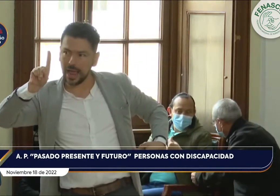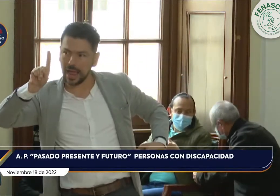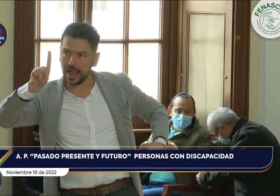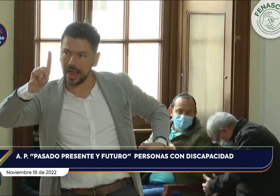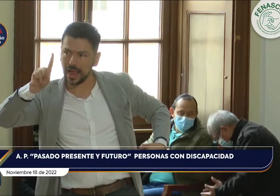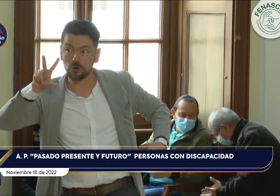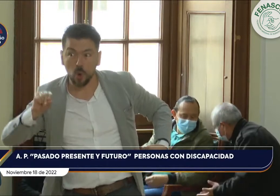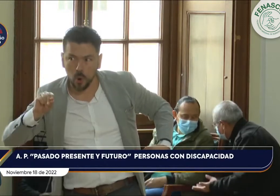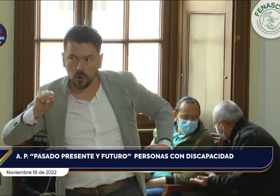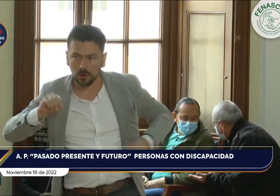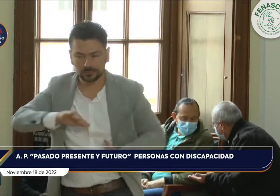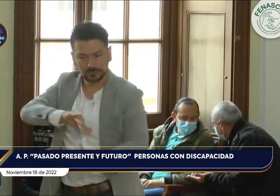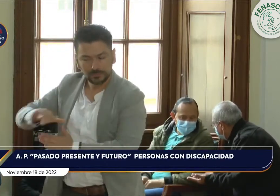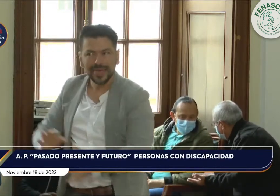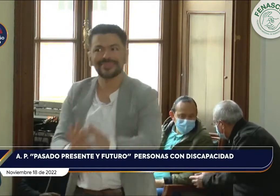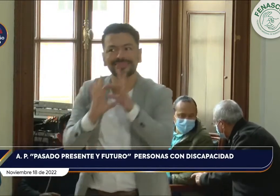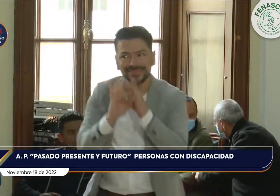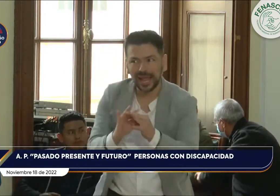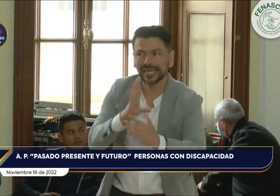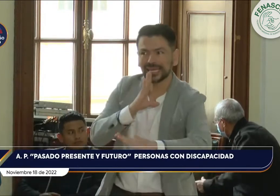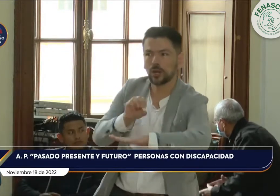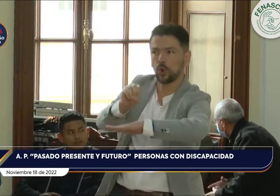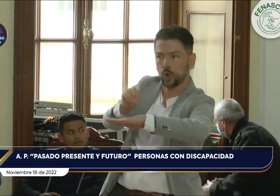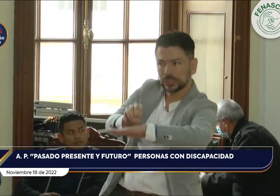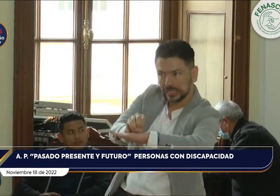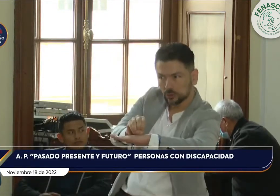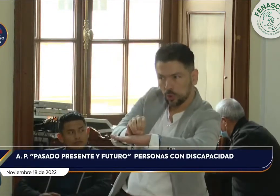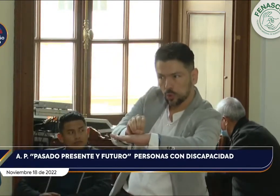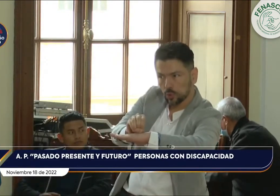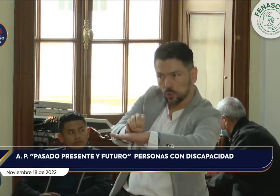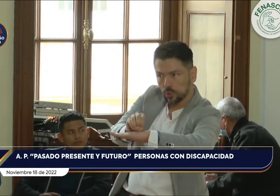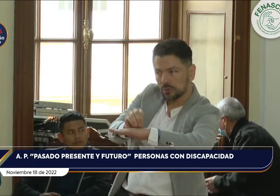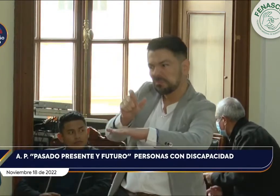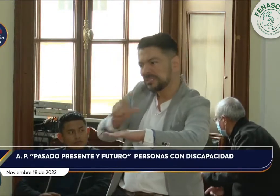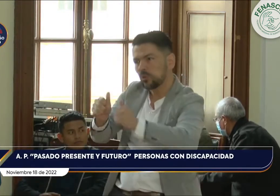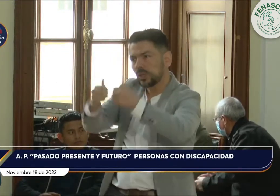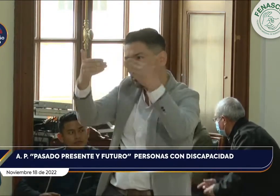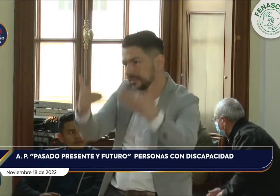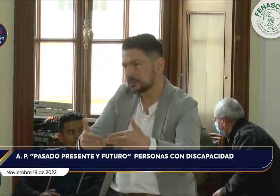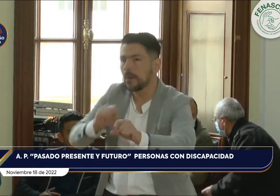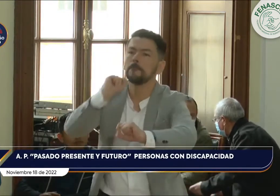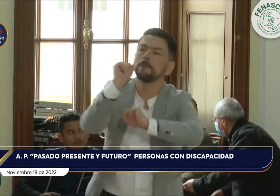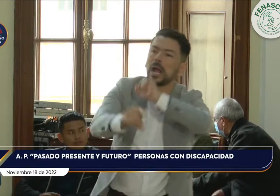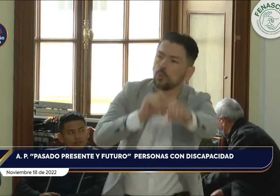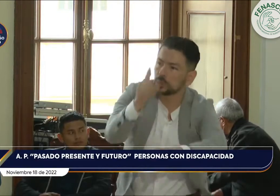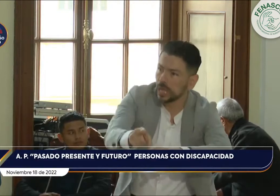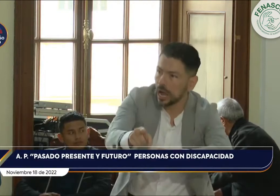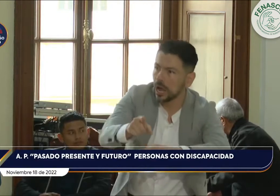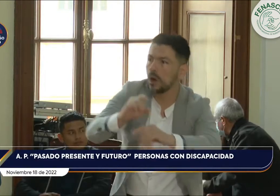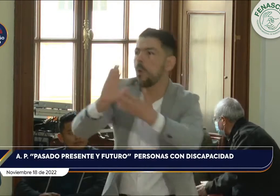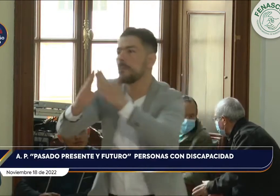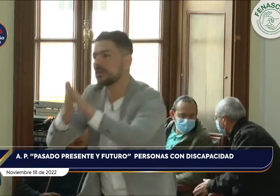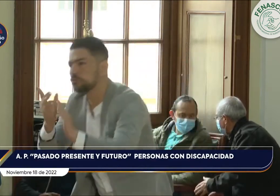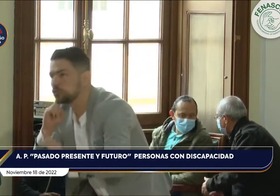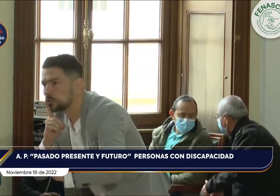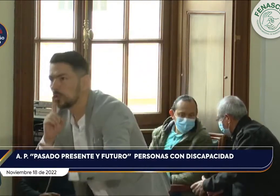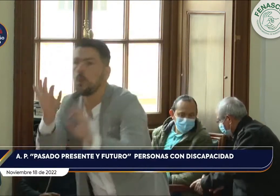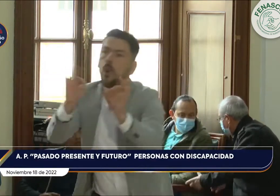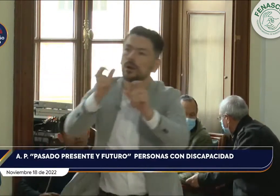con discapacidad. Recordemos la diferenciación entre las organizaciones para personas con discapacidad y las organizaciones